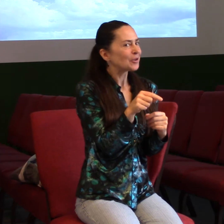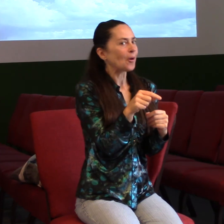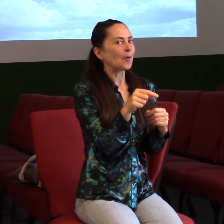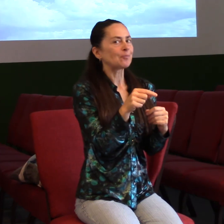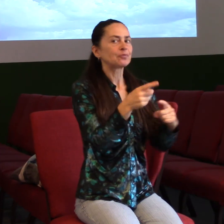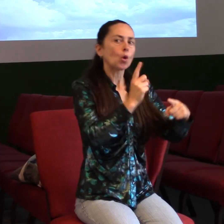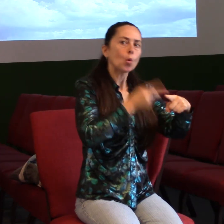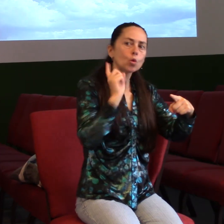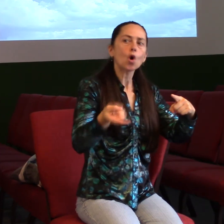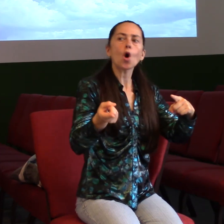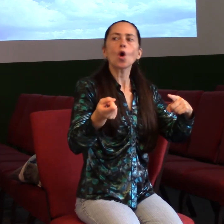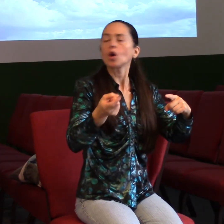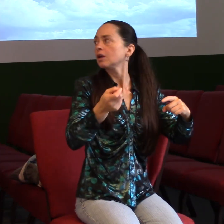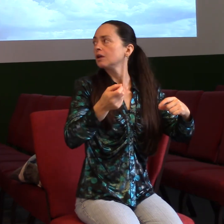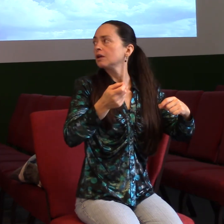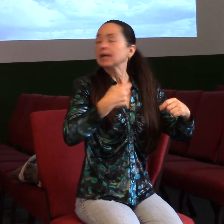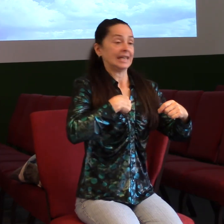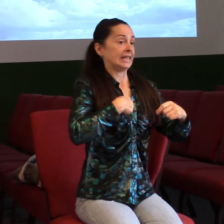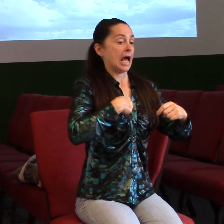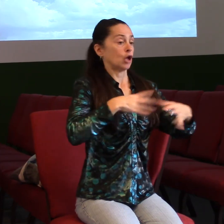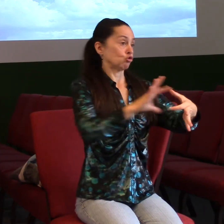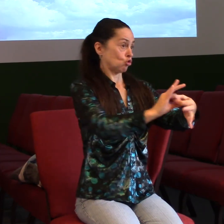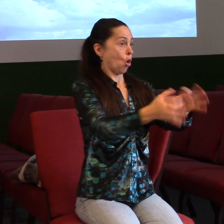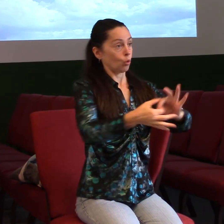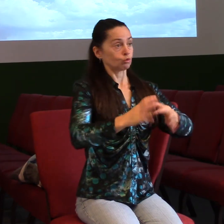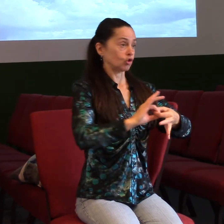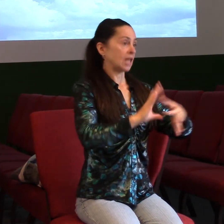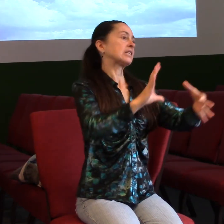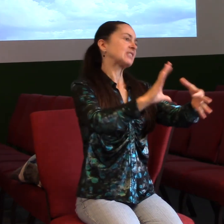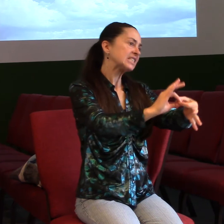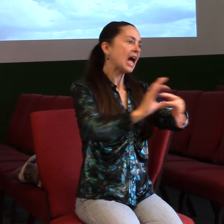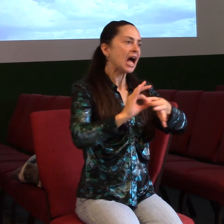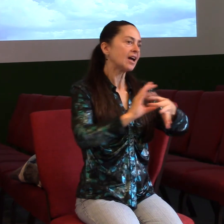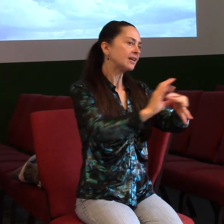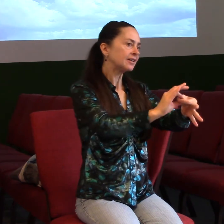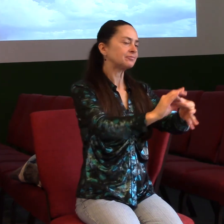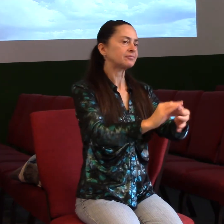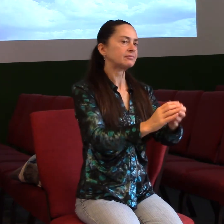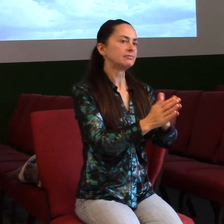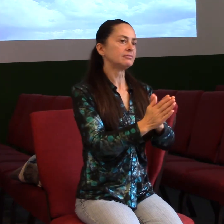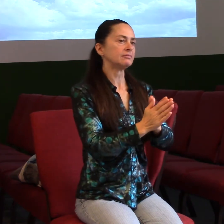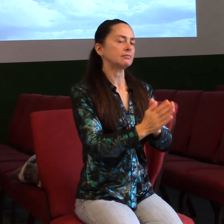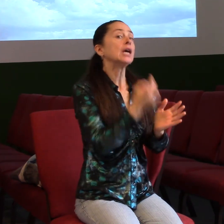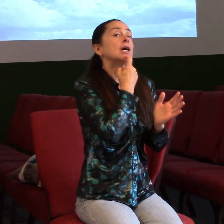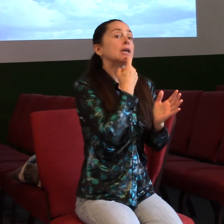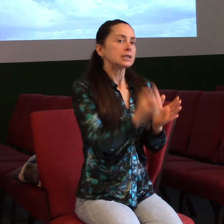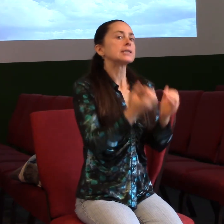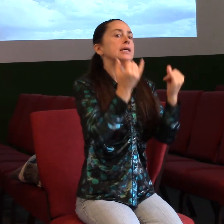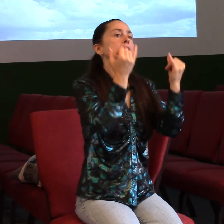povolání, ale jsem toho součástí, až jsem součástí těch vztahů. A já bych o tom chtěl mluvit dneska, jak vlastně by